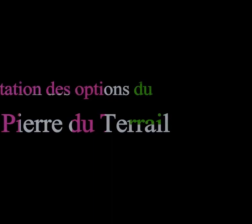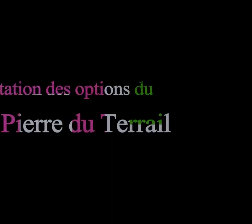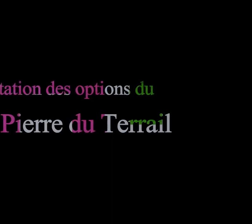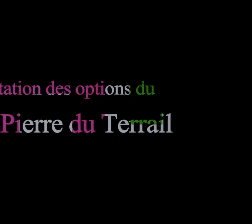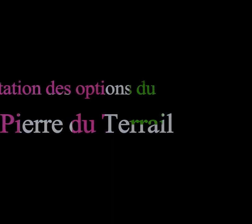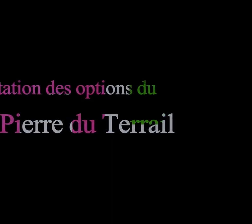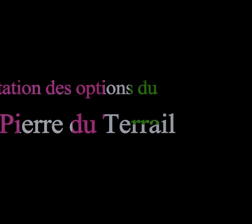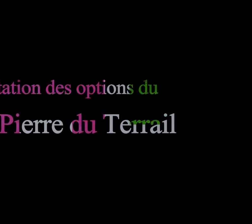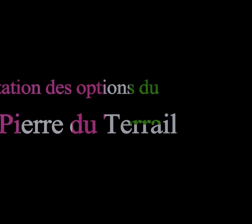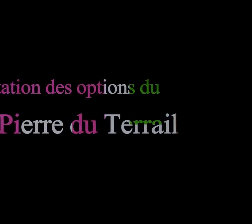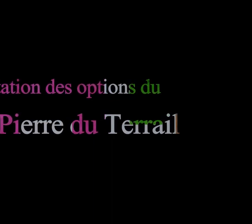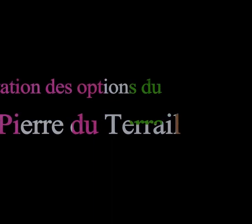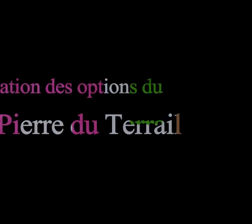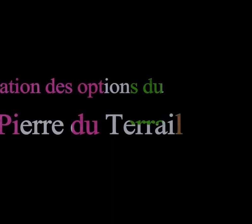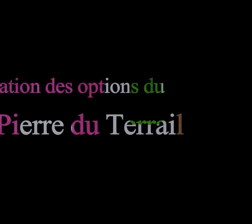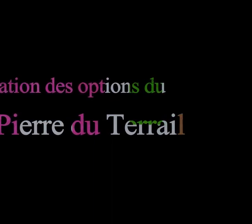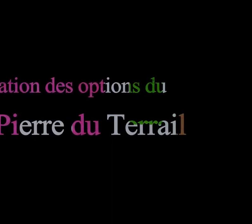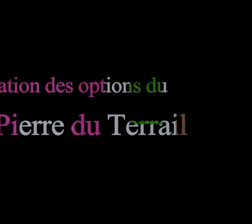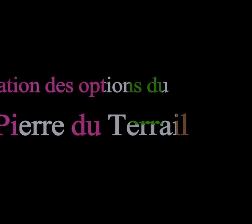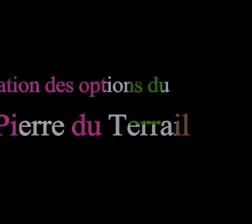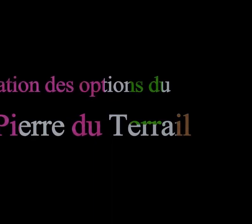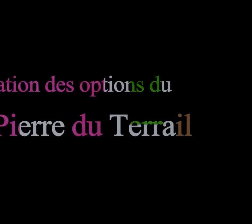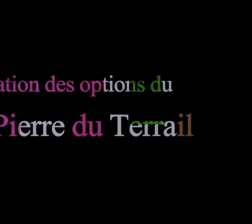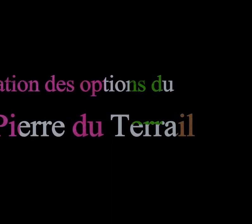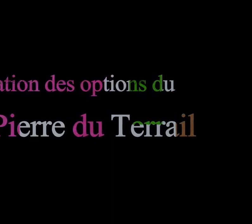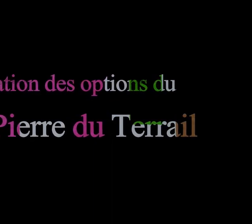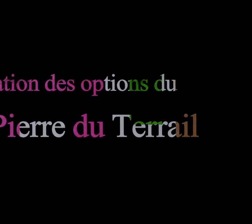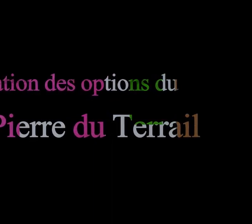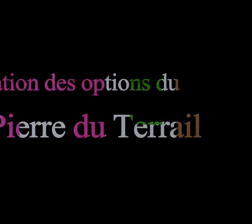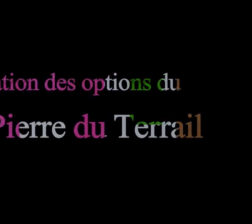Nous vous présentons dans cette vidéo les options du lycée Pierre du Terrail de Ponchara.